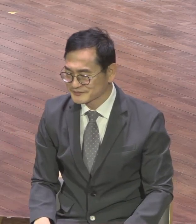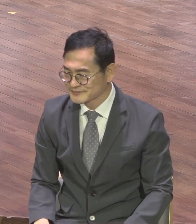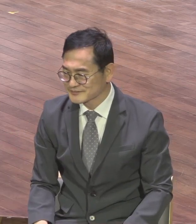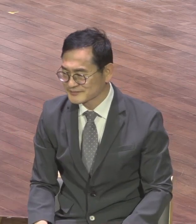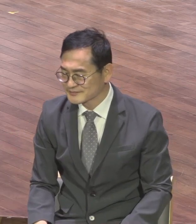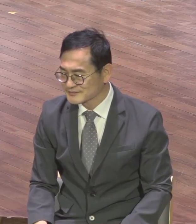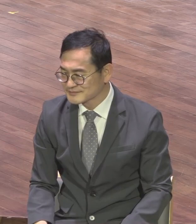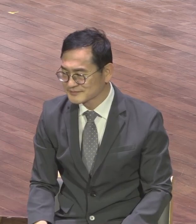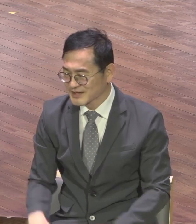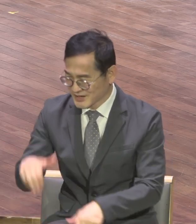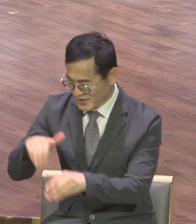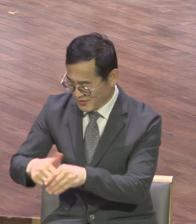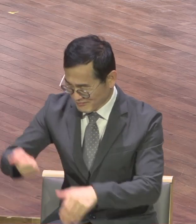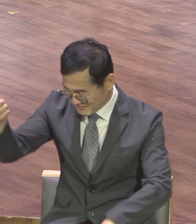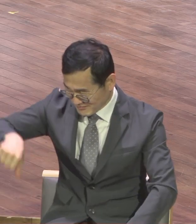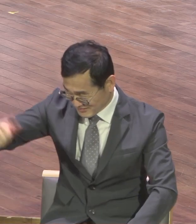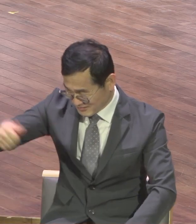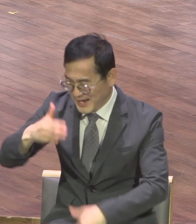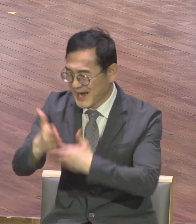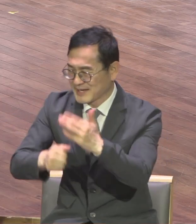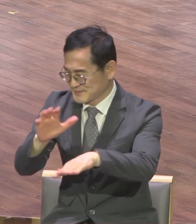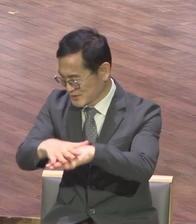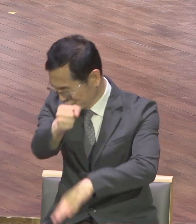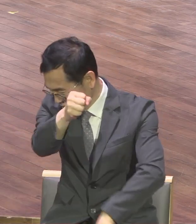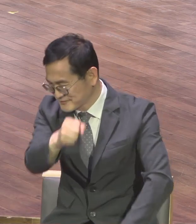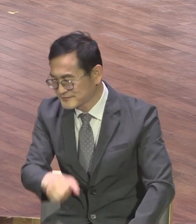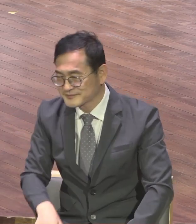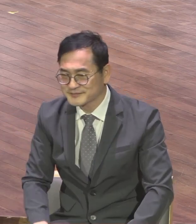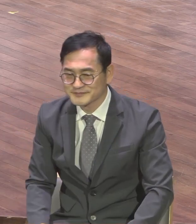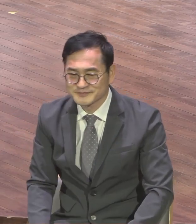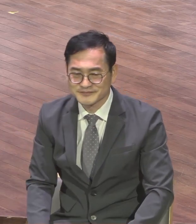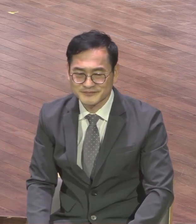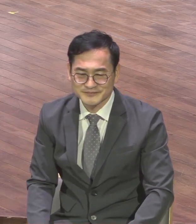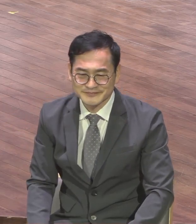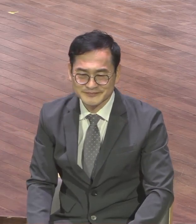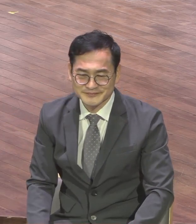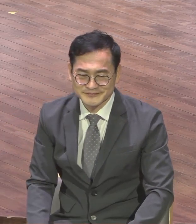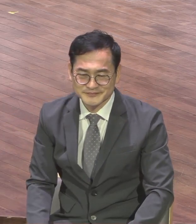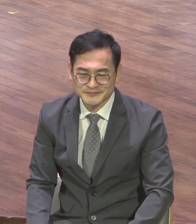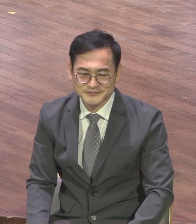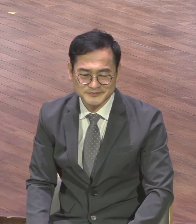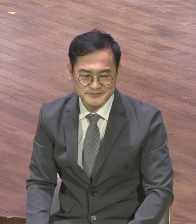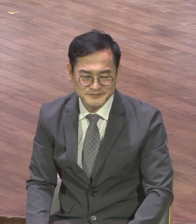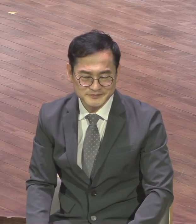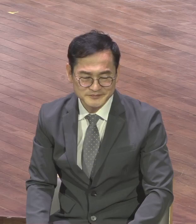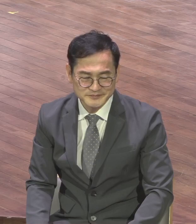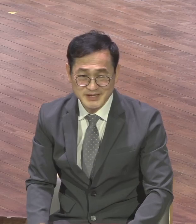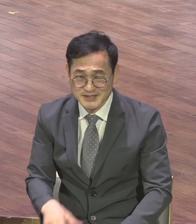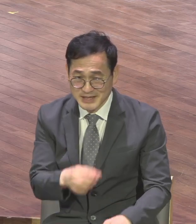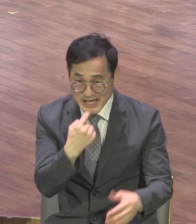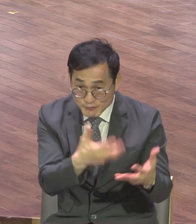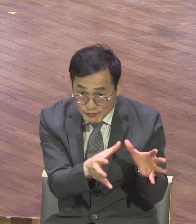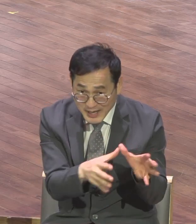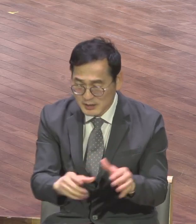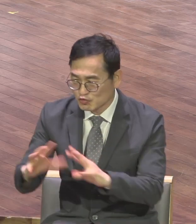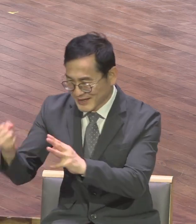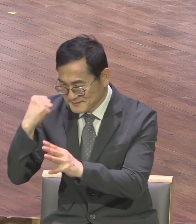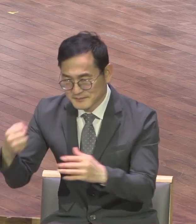당선이 되고 안 되고 하나님 손에 있다 남과 북이 전쟁에 붙었는데 전쟁에 붙어서